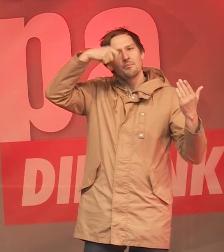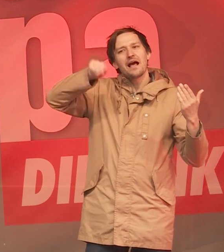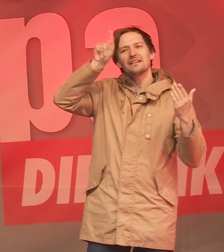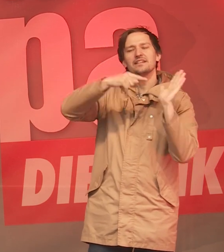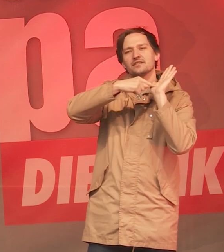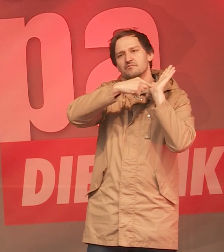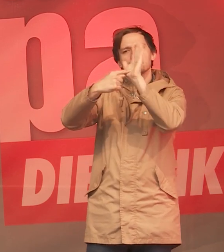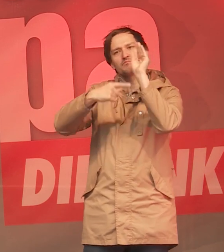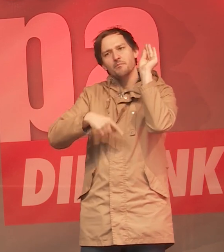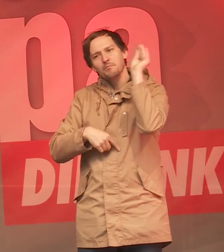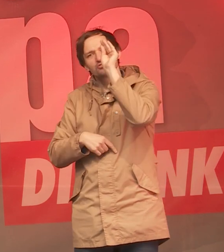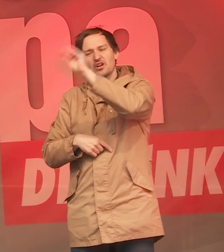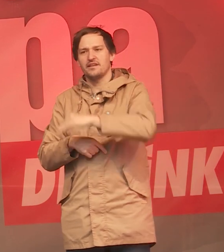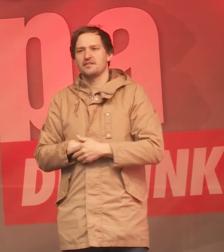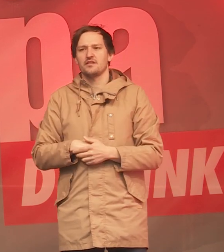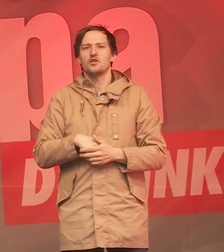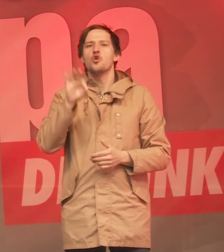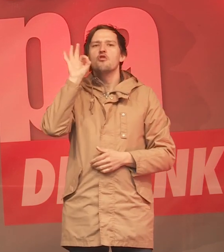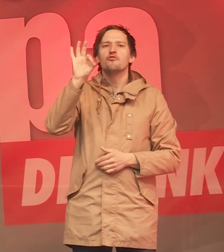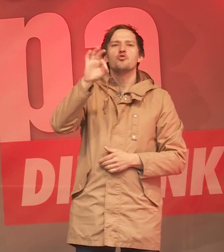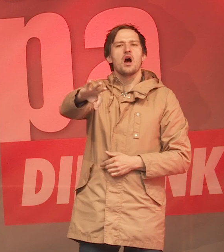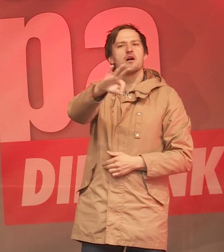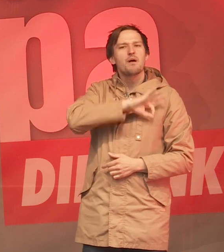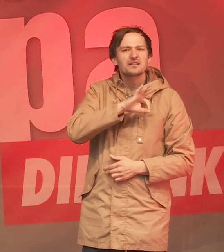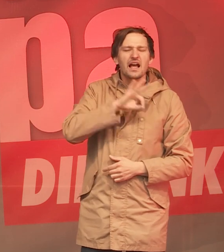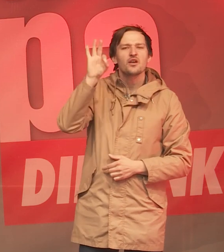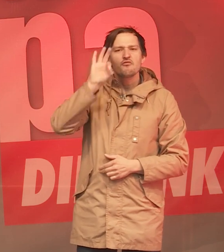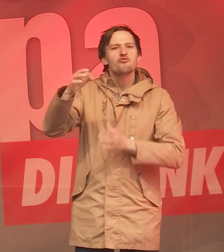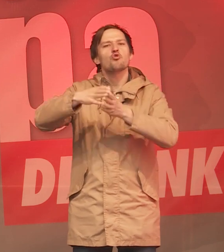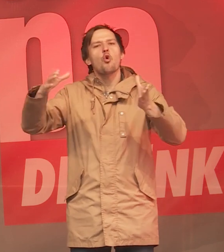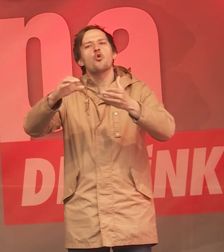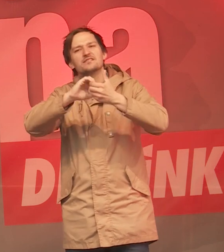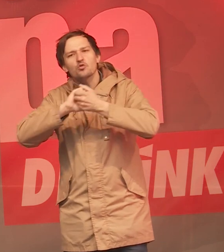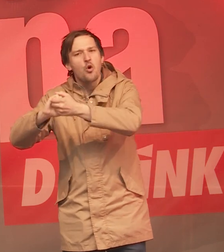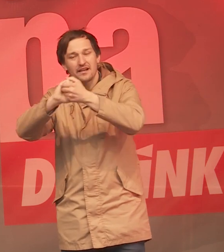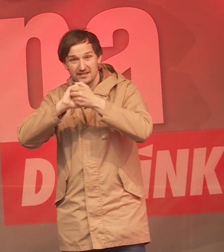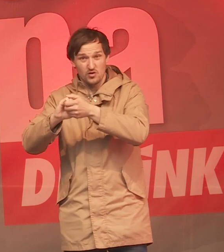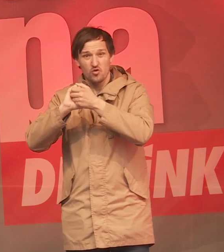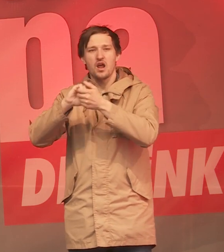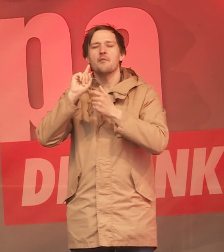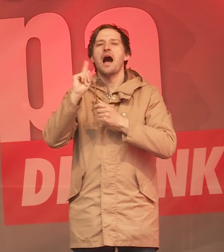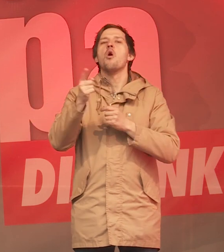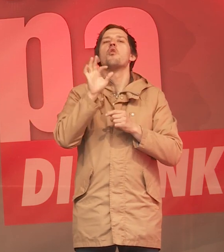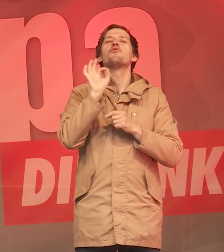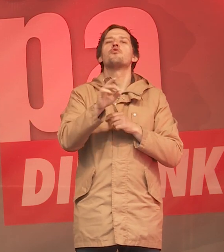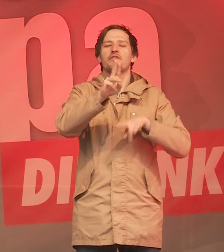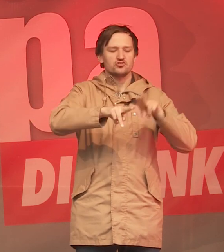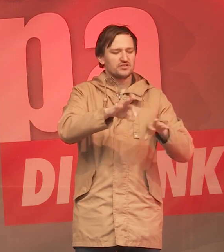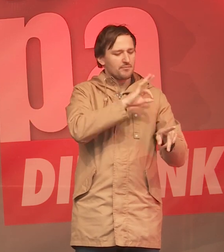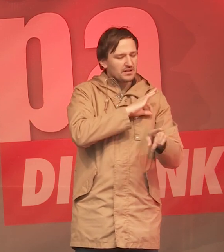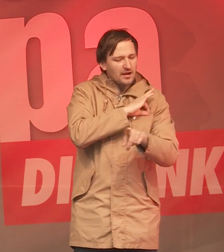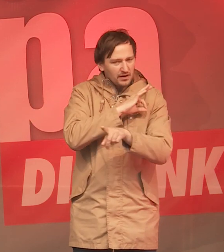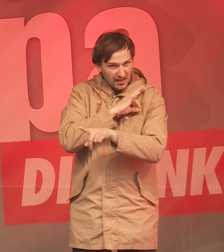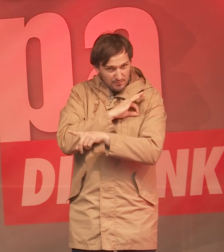sind ein Signal an all die Parteien, an die große Koalition, aber natürlich auch insgesamt an das Parteienspektrum. Was